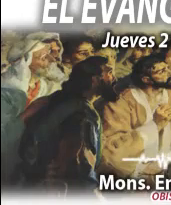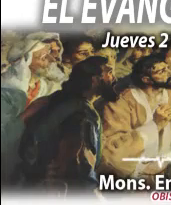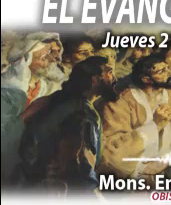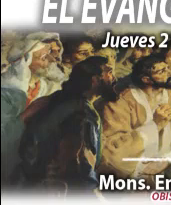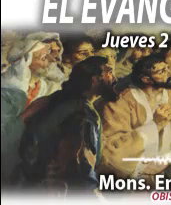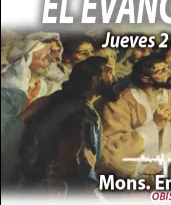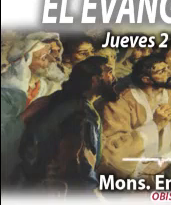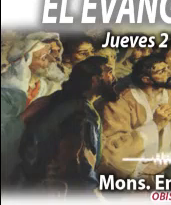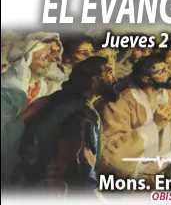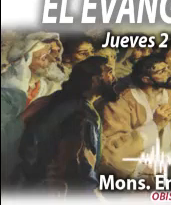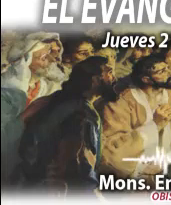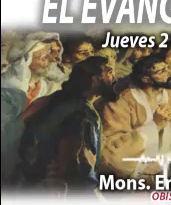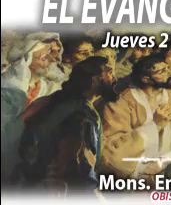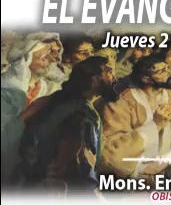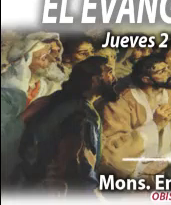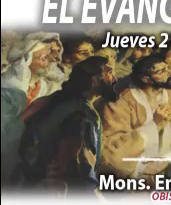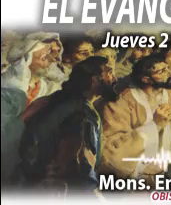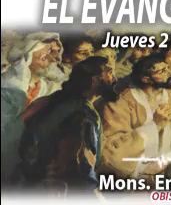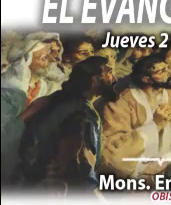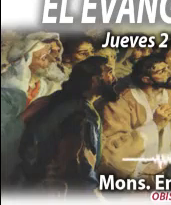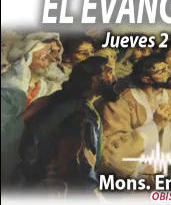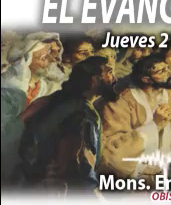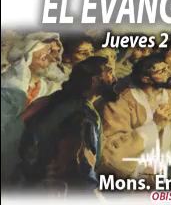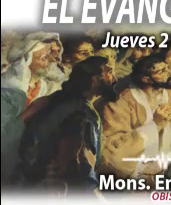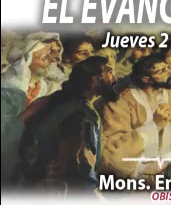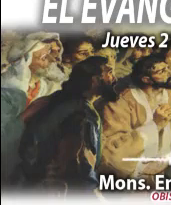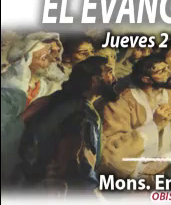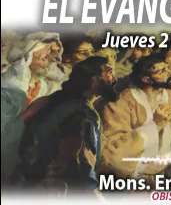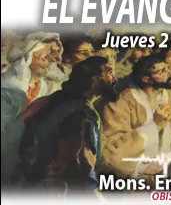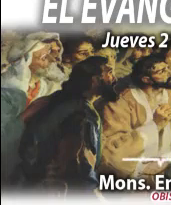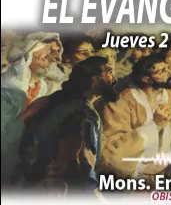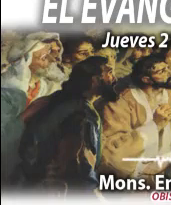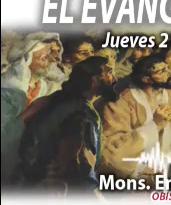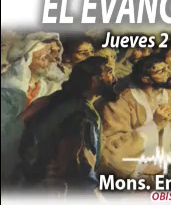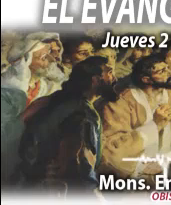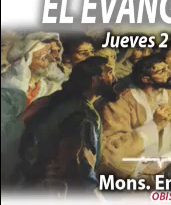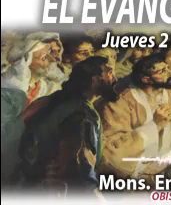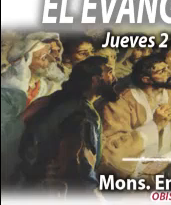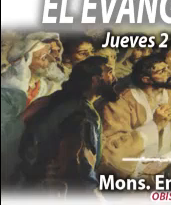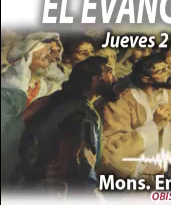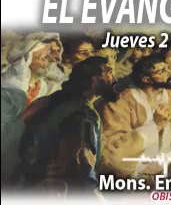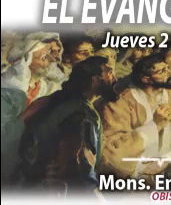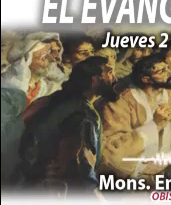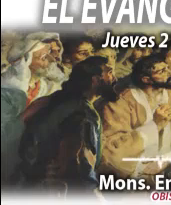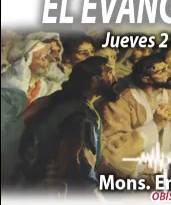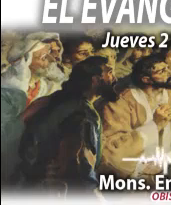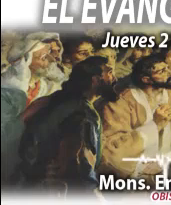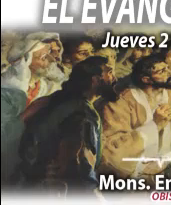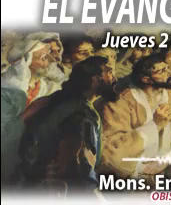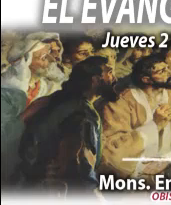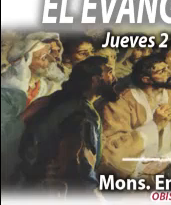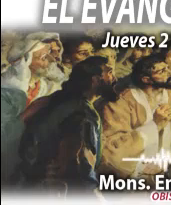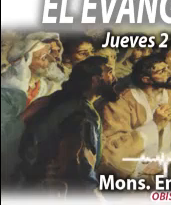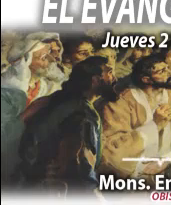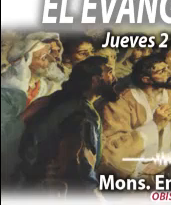Aleluya, Cristo resucitó, yo estoy contigo. Vivamos la alegría de la Pascua a la luz de la palabra